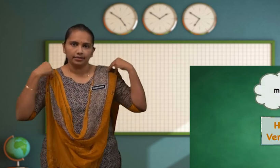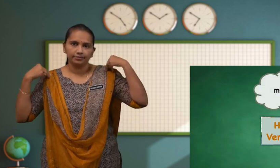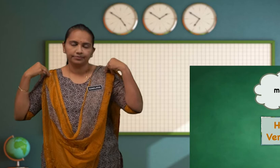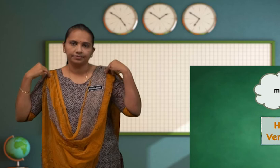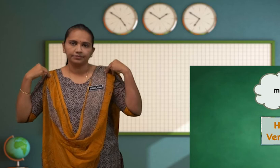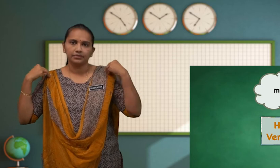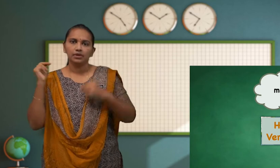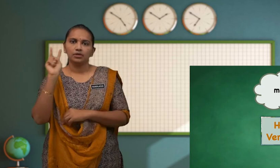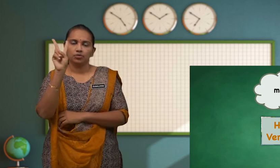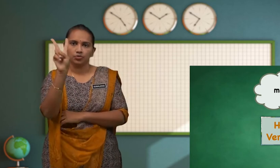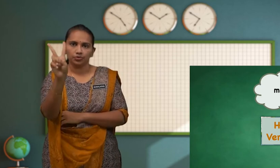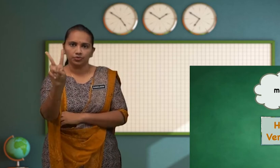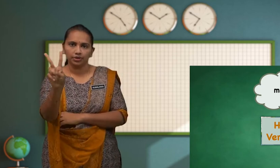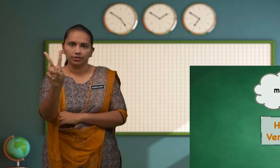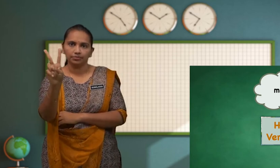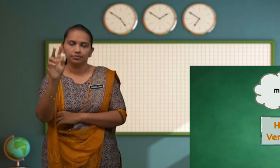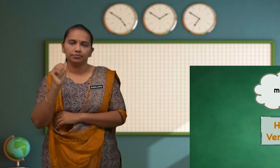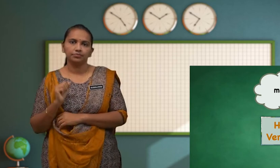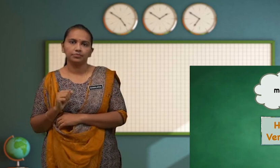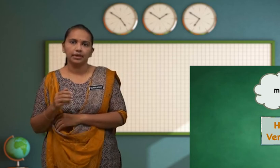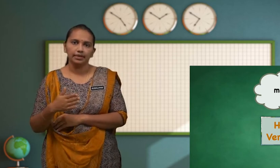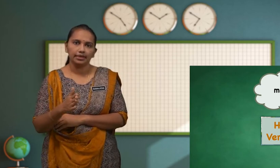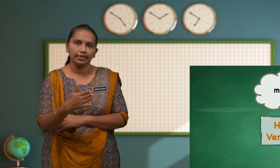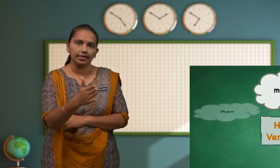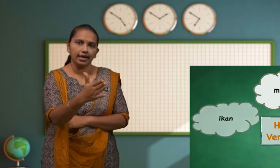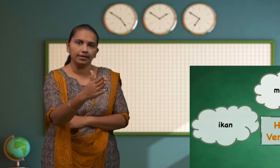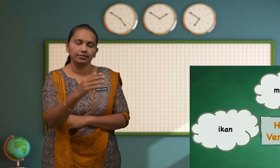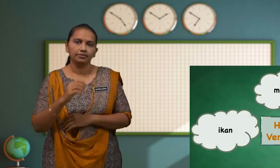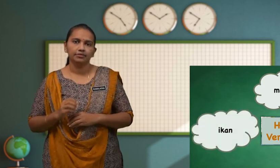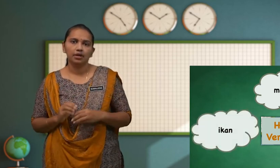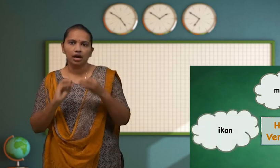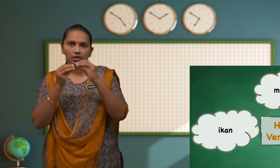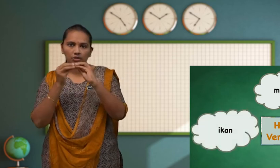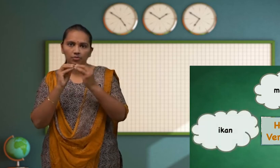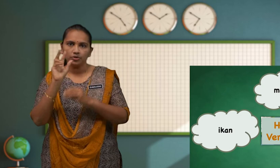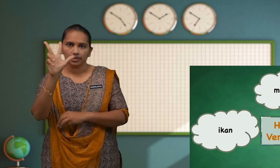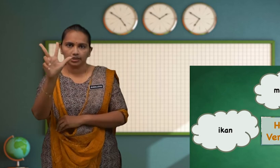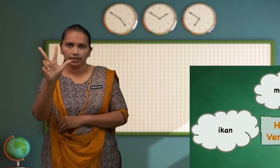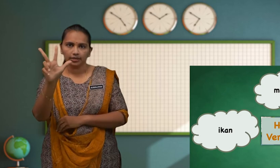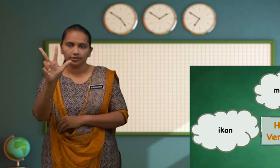Nombor Dua Ikan Nombor Nombor Tiga